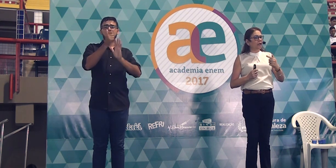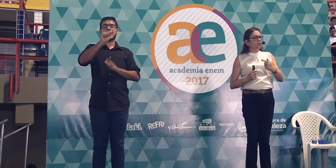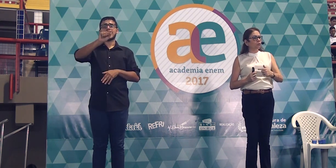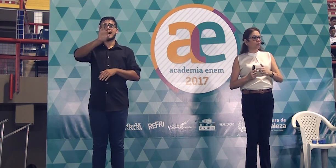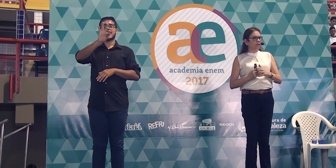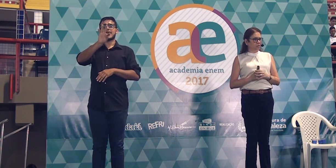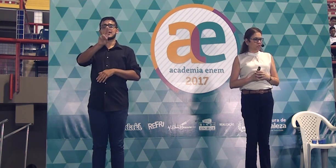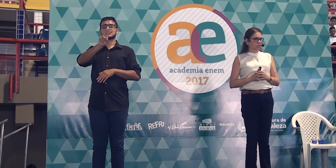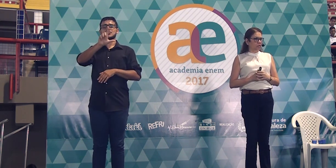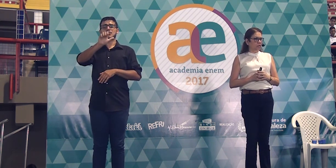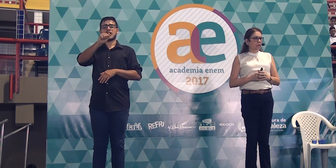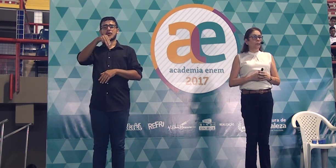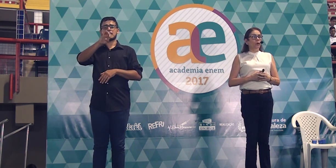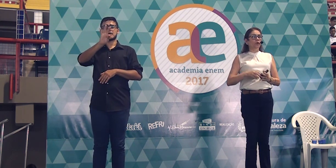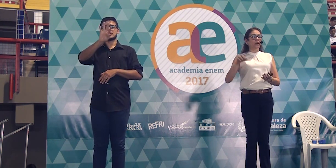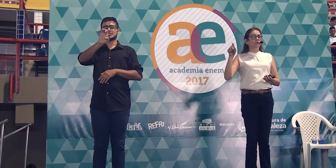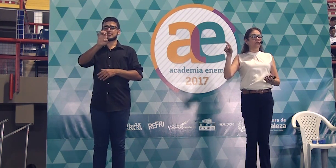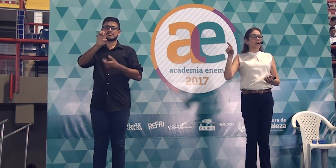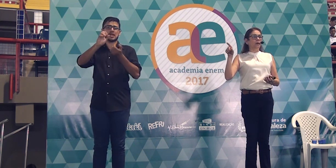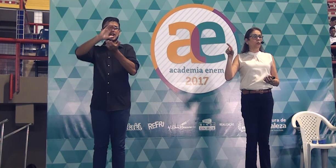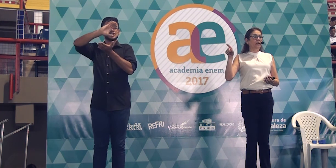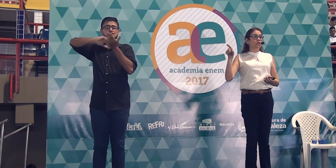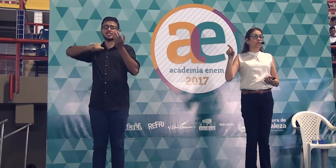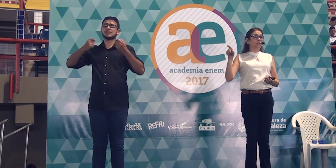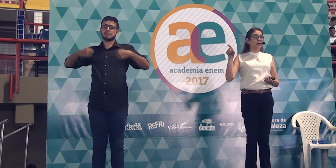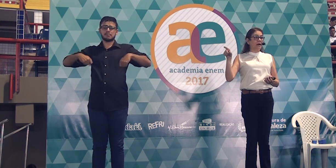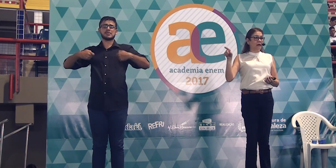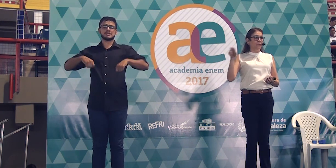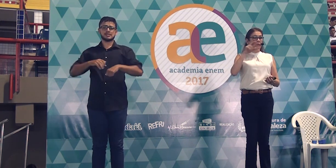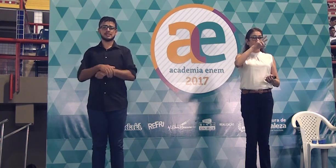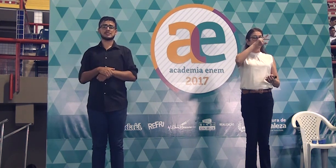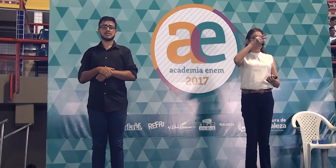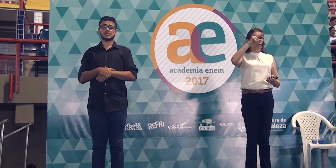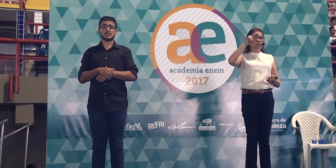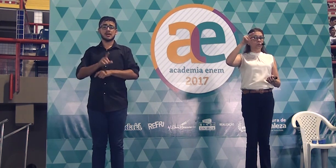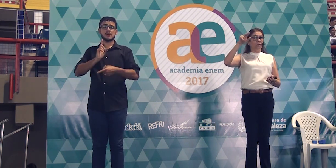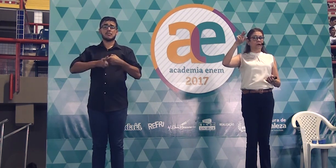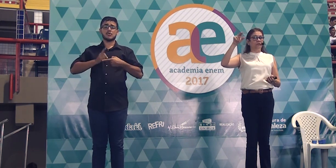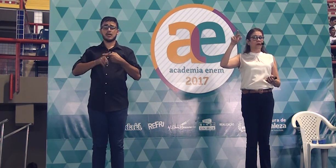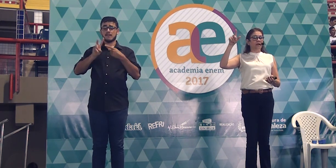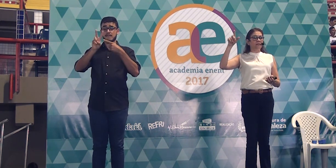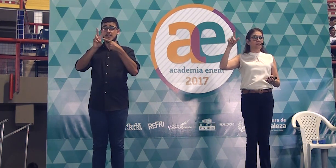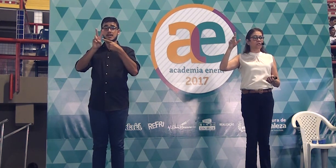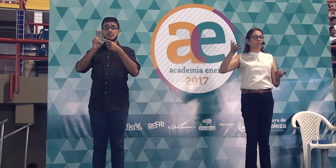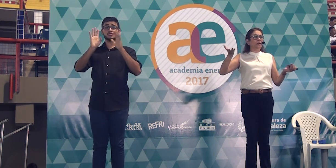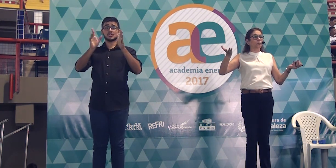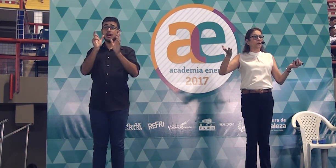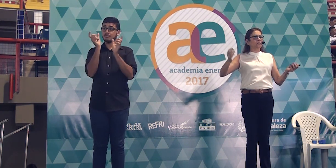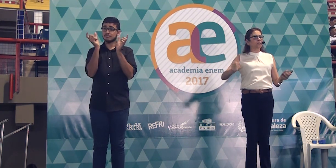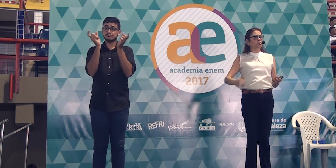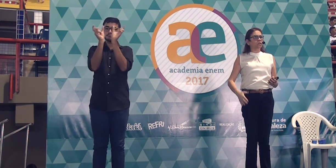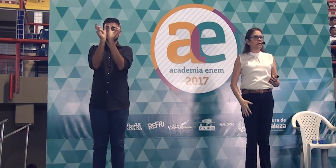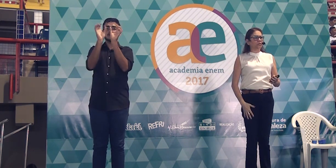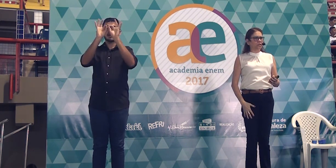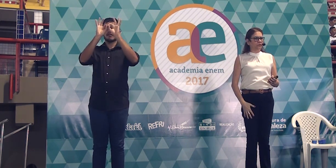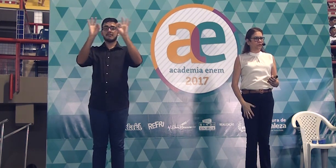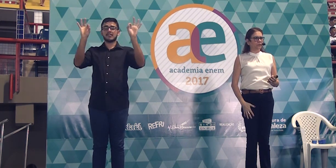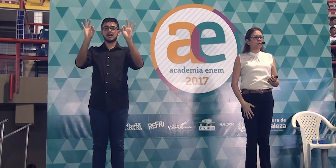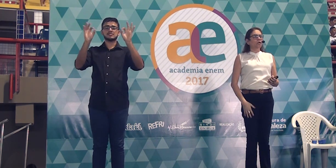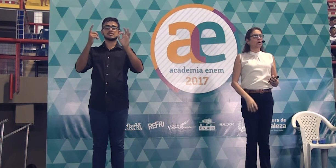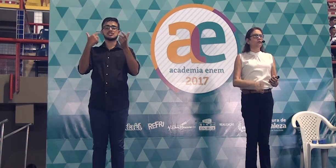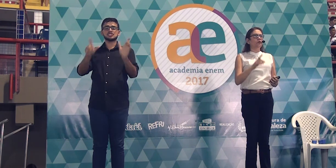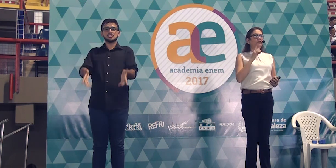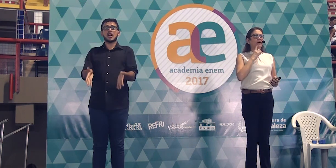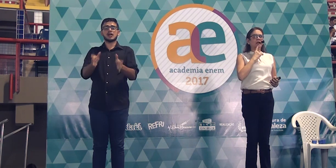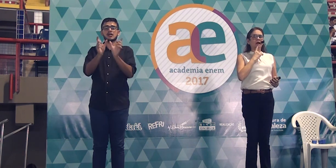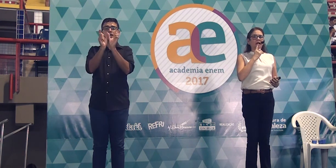torna redundante, porque o verbo estar, embutido na frase, está no presente do indicativo.